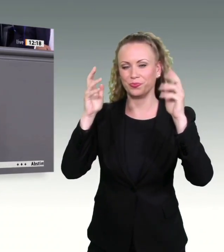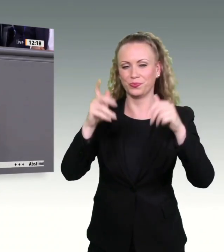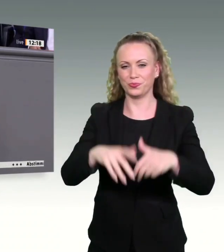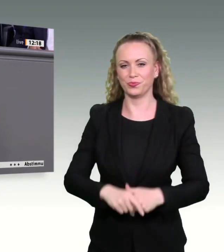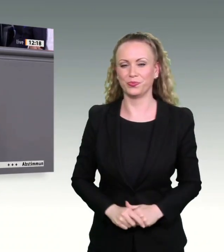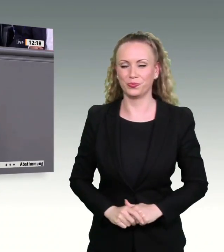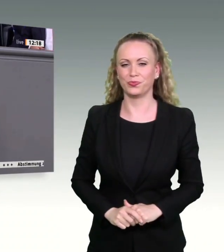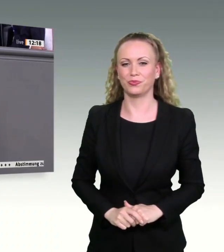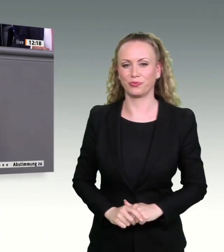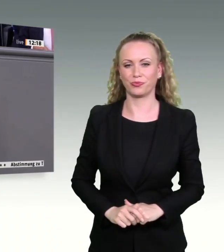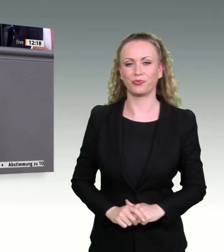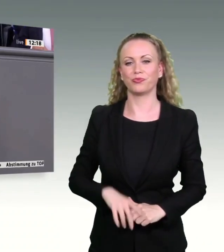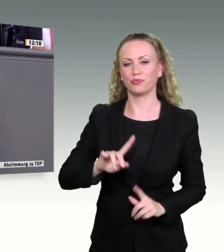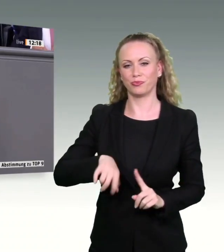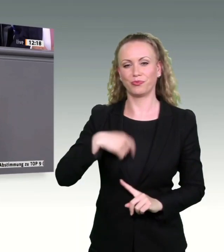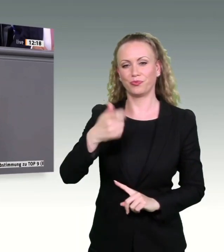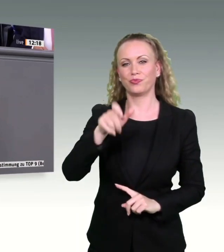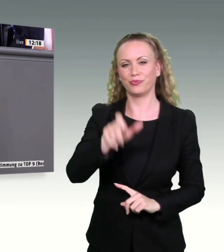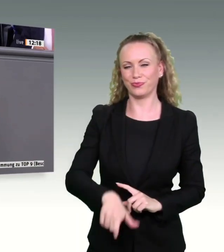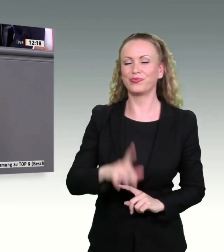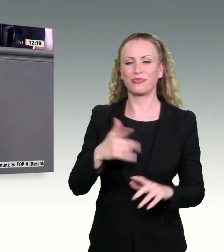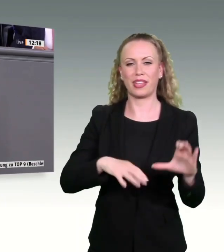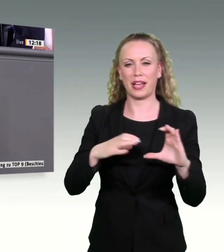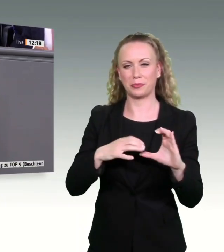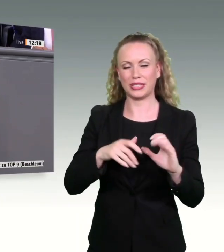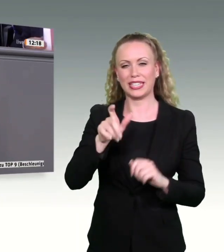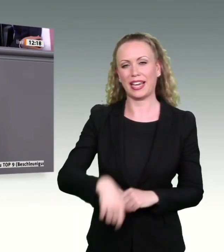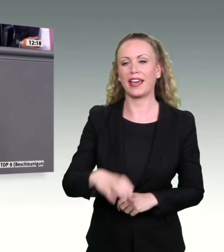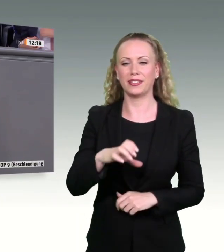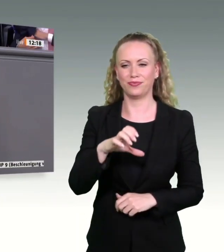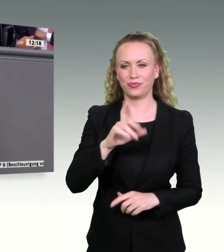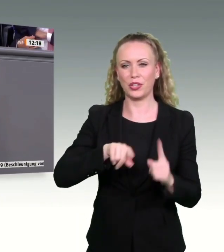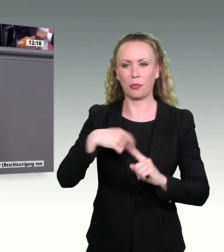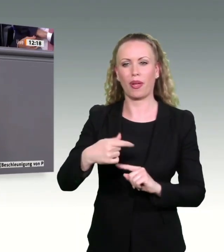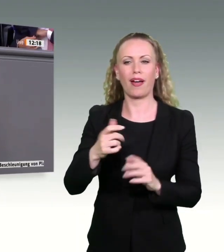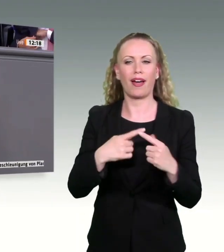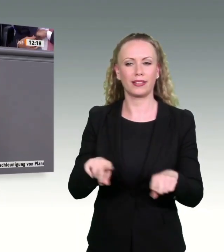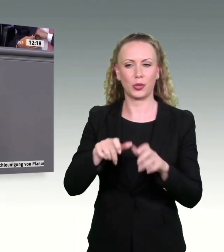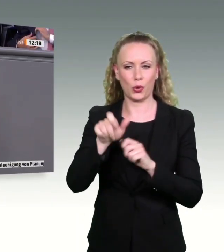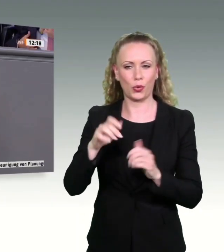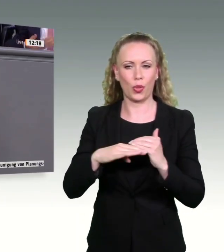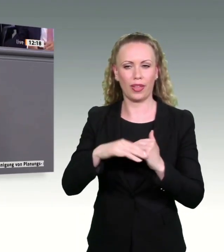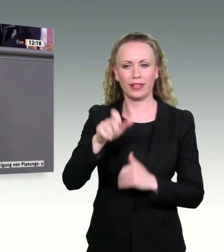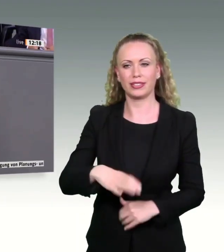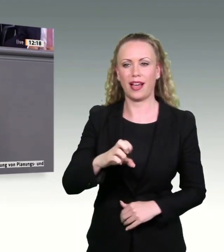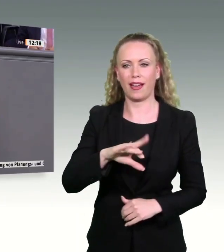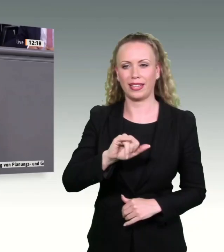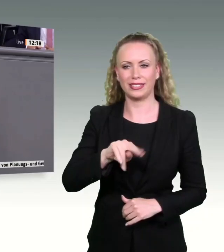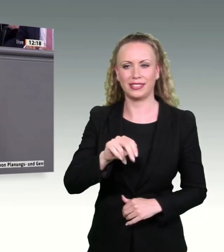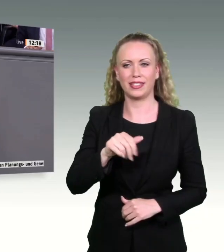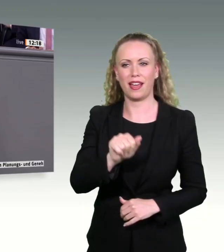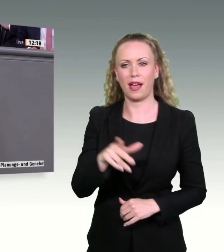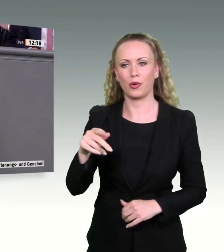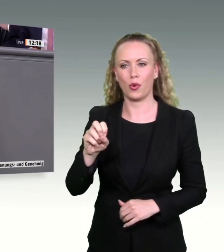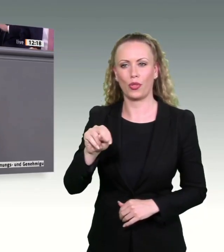Gesetzentwurf, der heute Abend debattiert wird, am LNG-Beschleunigungsgesetz, was möglich ist, wenn es notwendig ist. Und gerade weil die